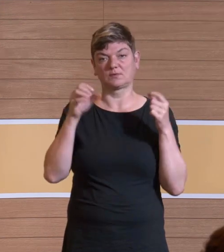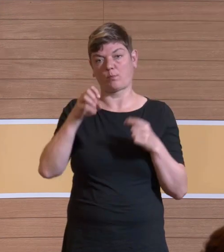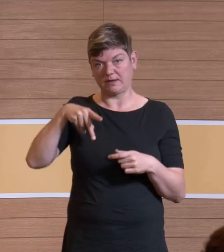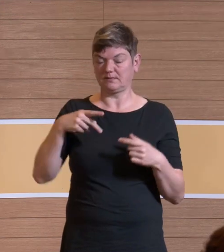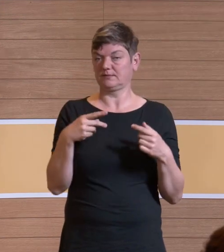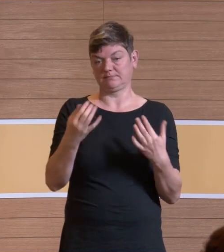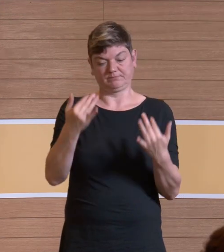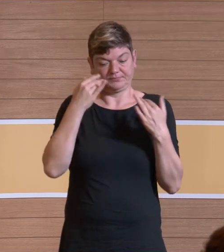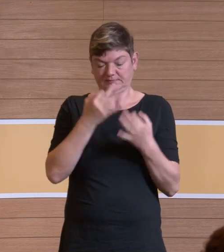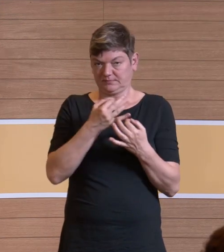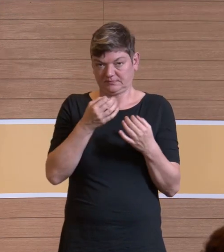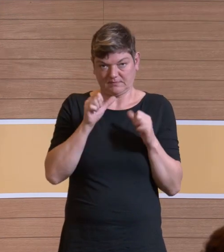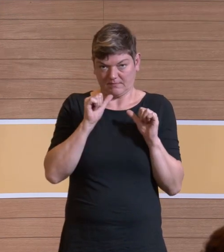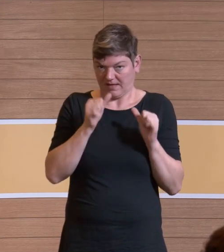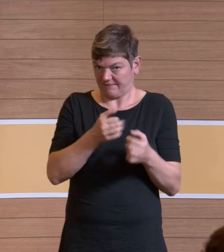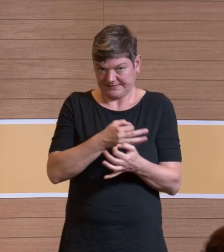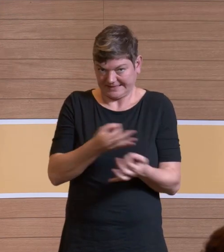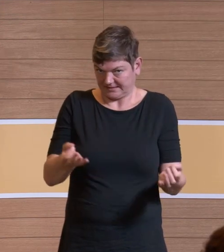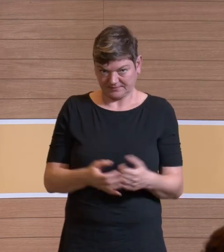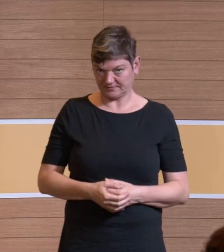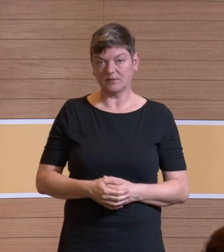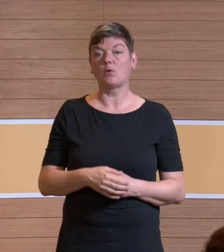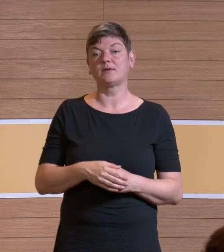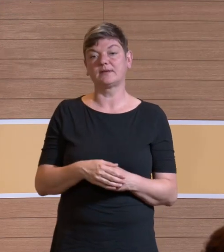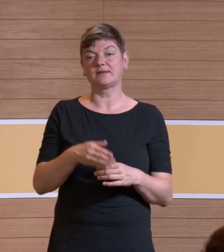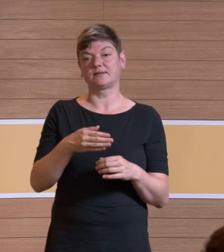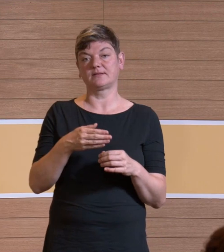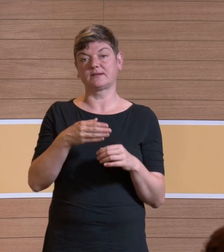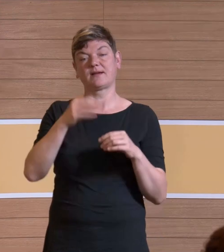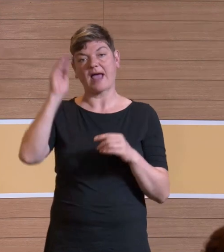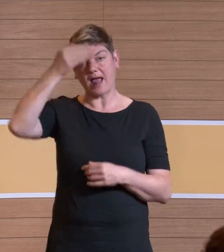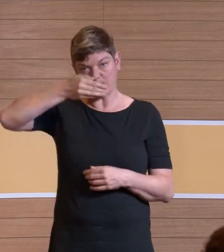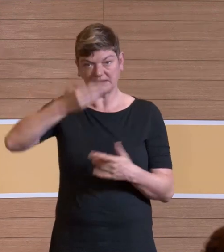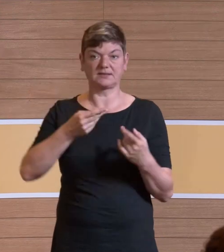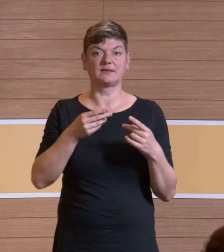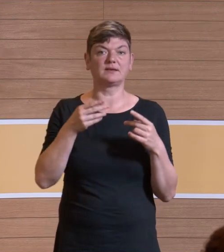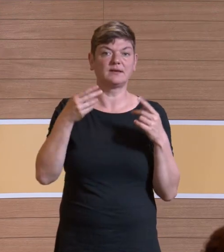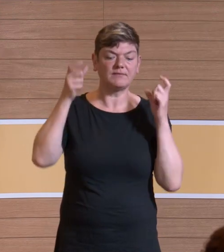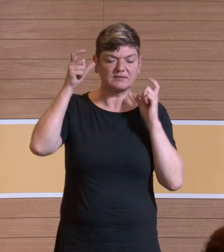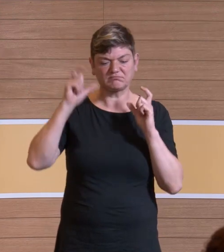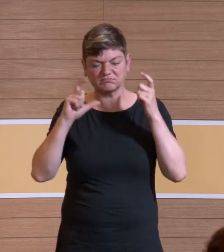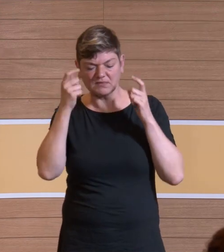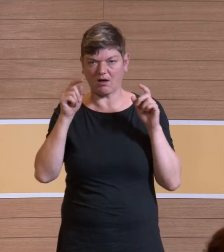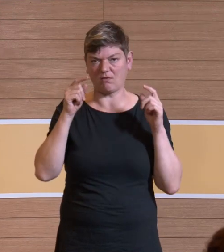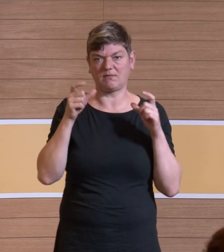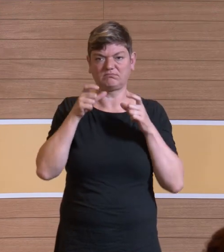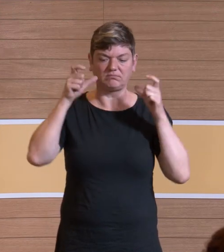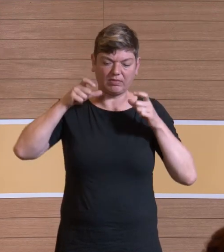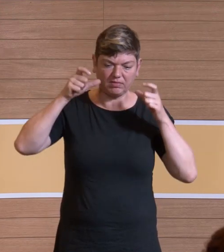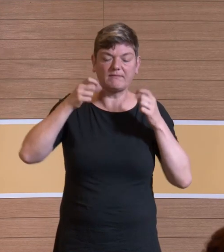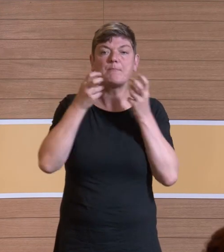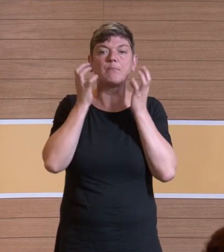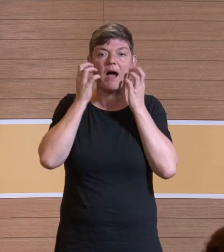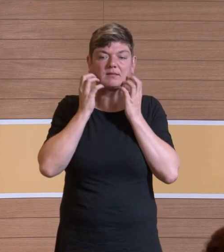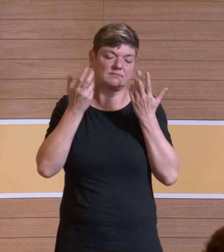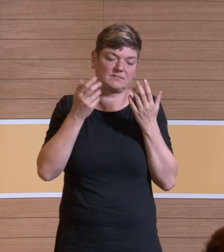diese ultrafeinen Partikel. Und die Halbmaske kann auch durch Fixierungsmängel, Barttragen von Bärten und